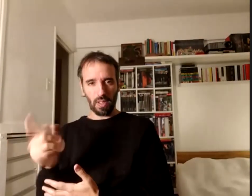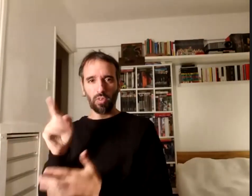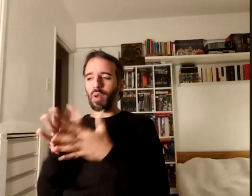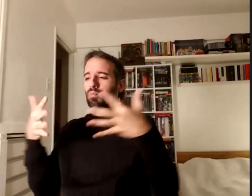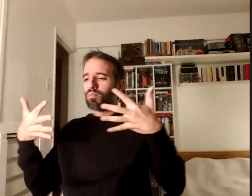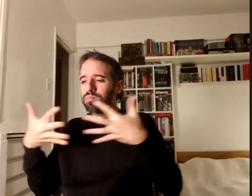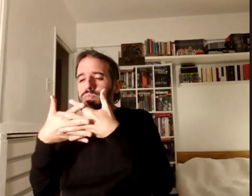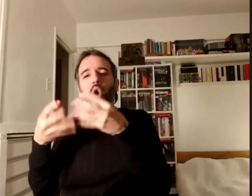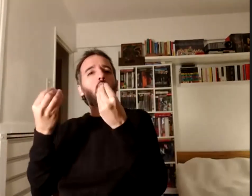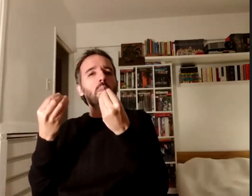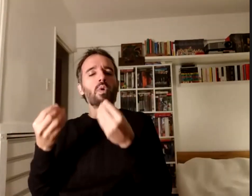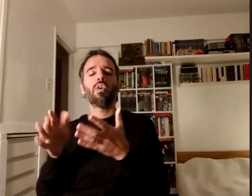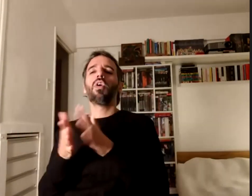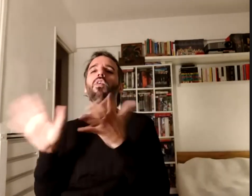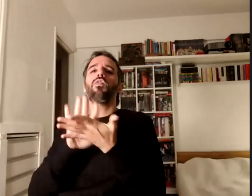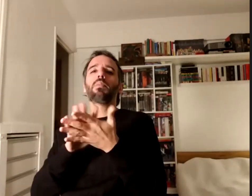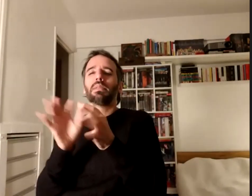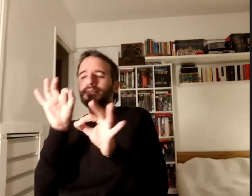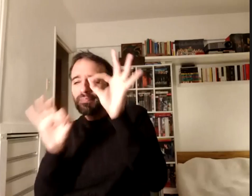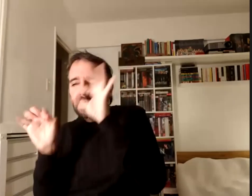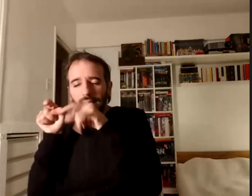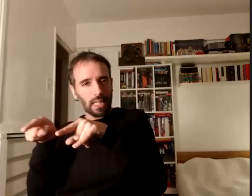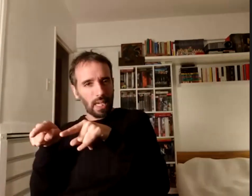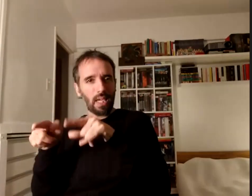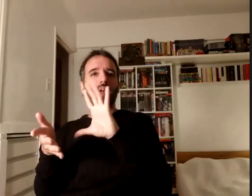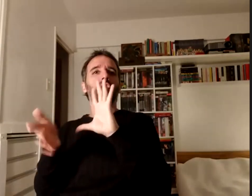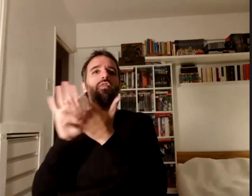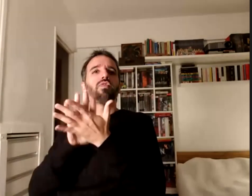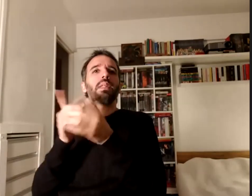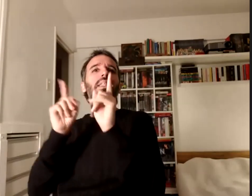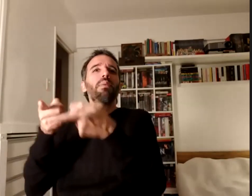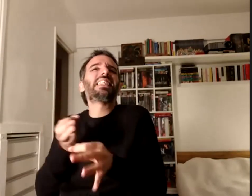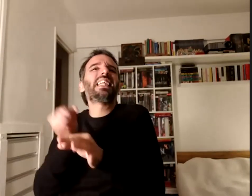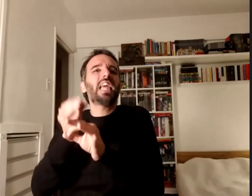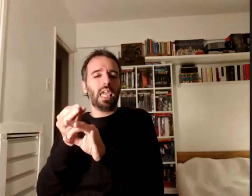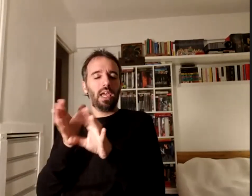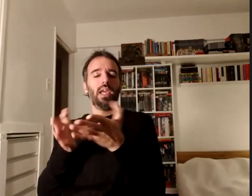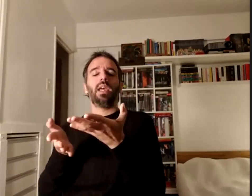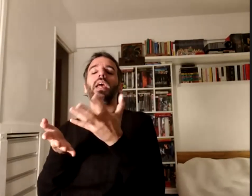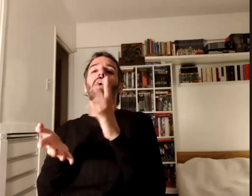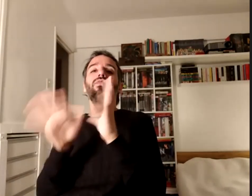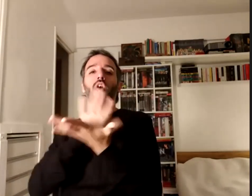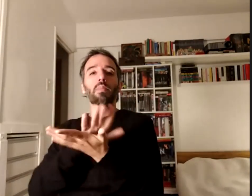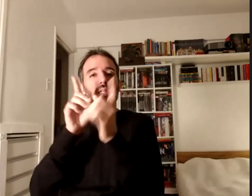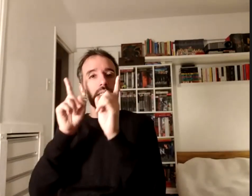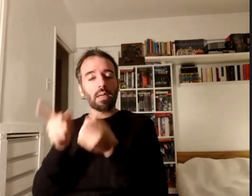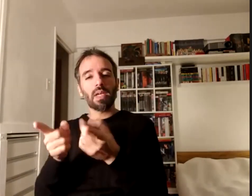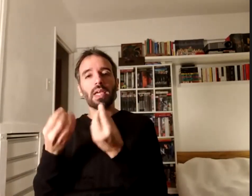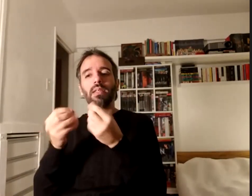en que se diseña las formas en que se enseña las formas en que se difunde y se